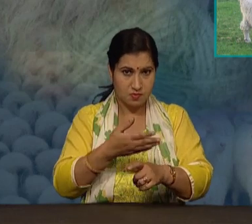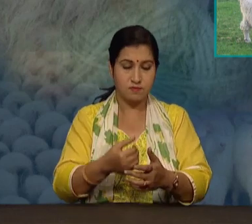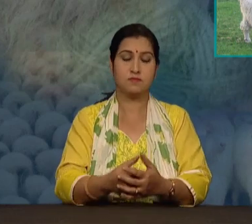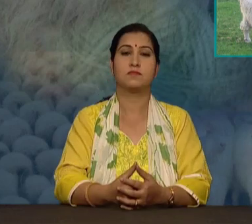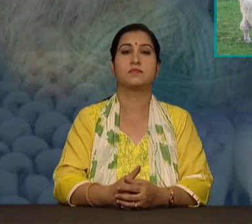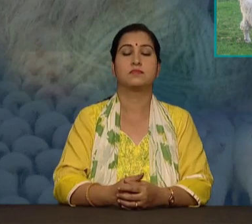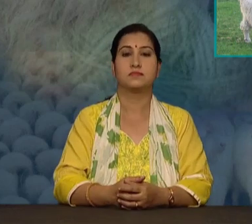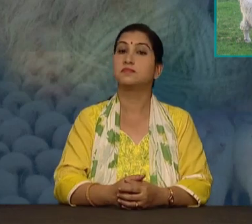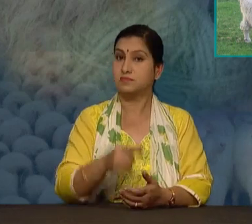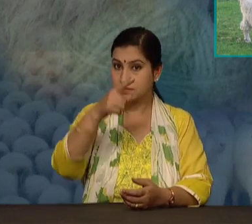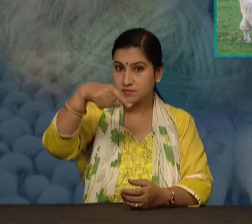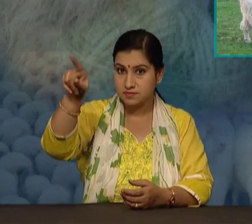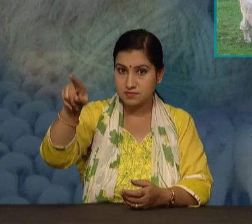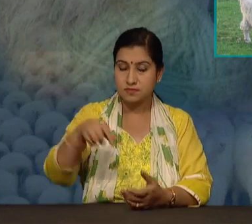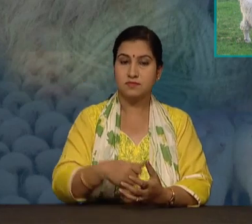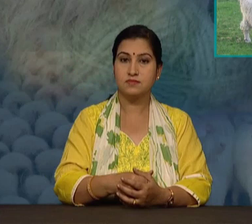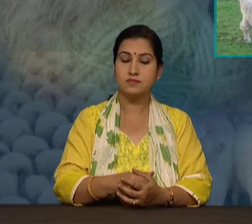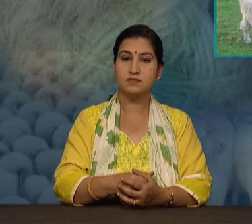जी हाँ, बिल्कुल मिलती है